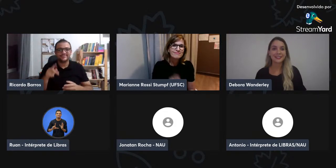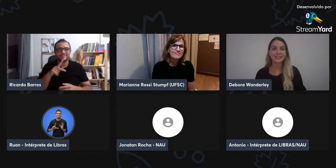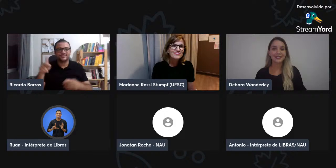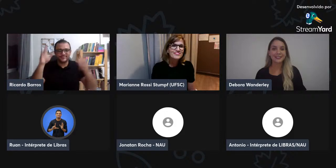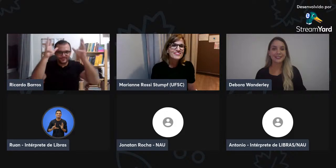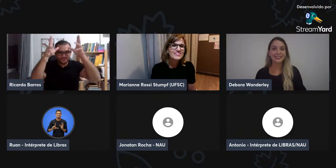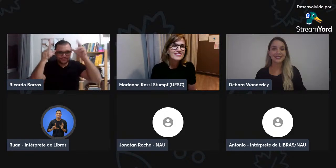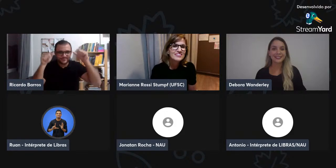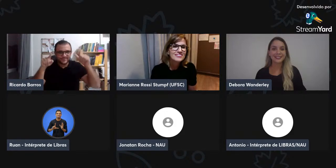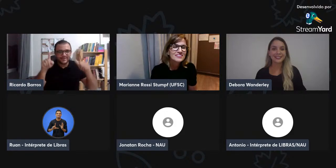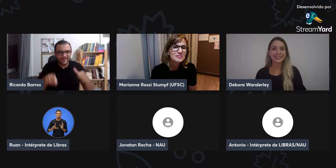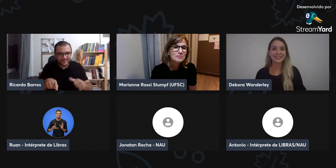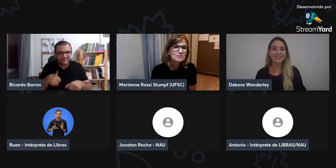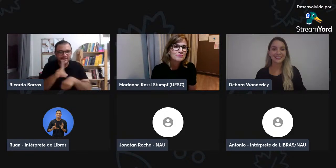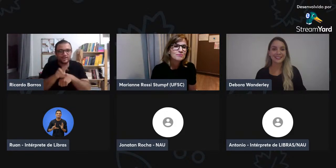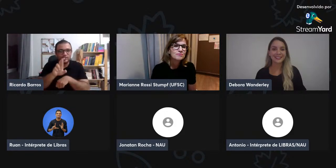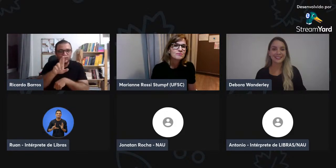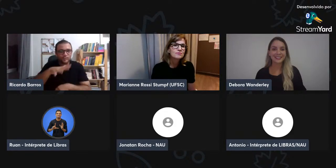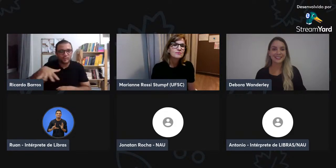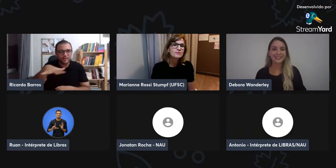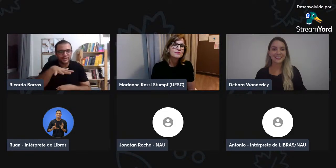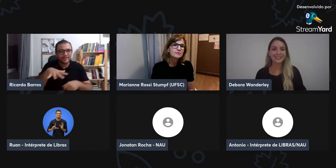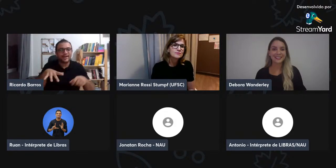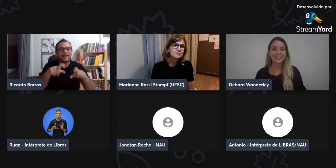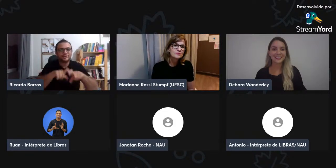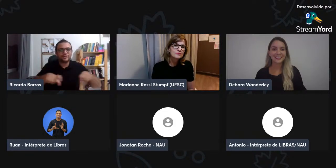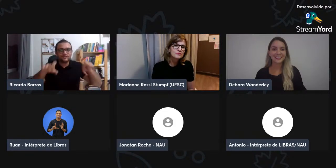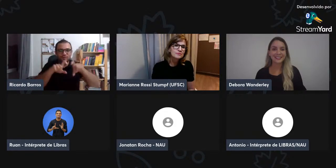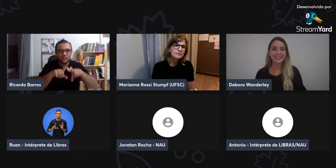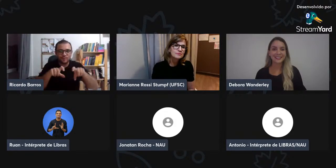Também é professora Mariane Stamford.